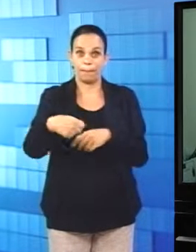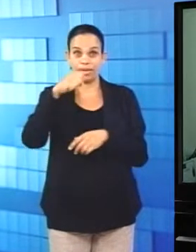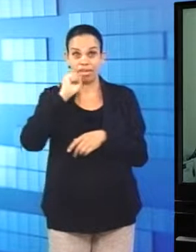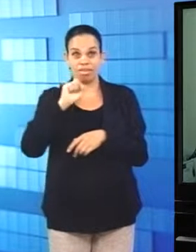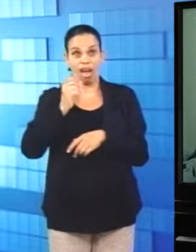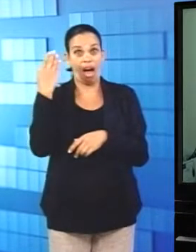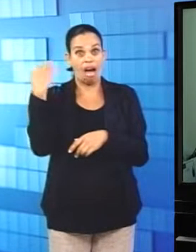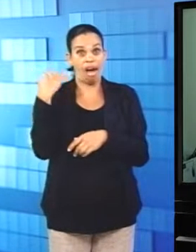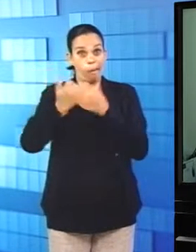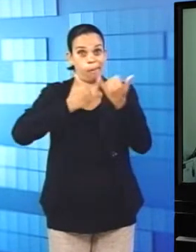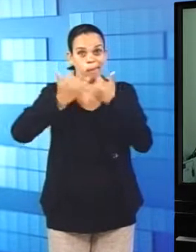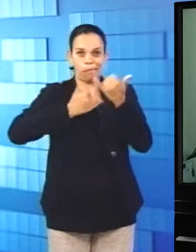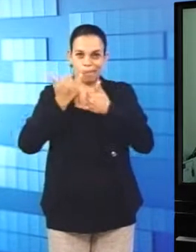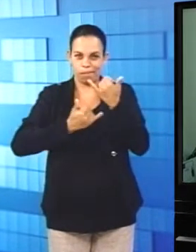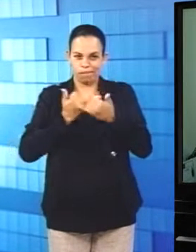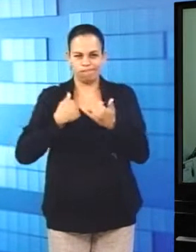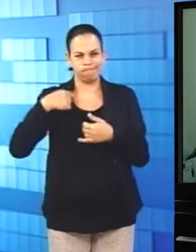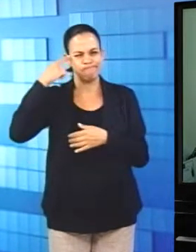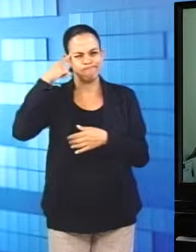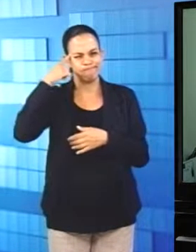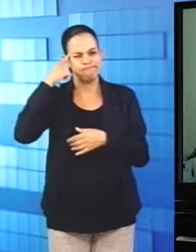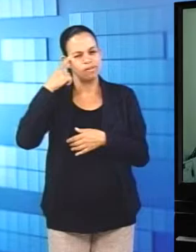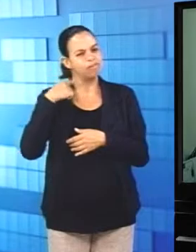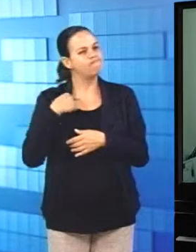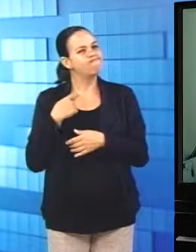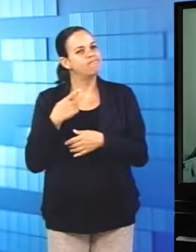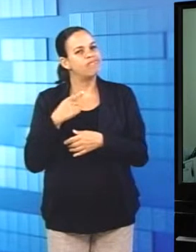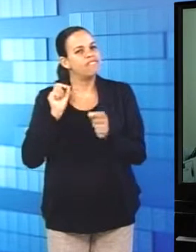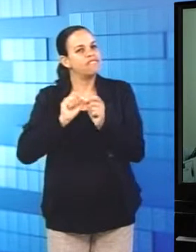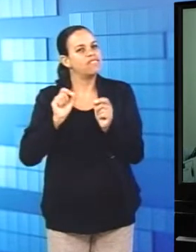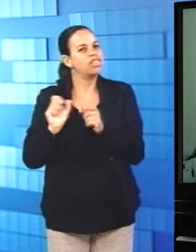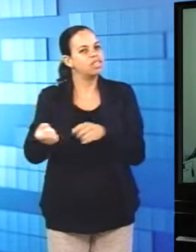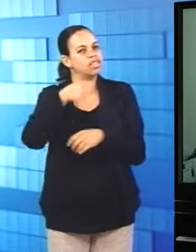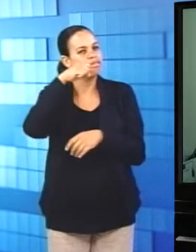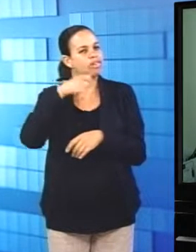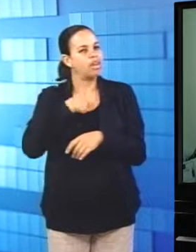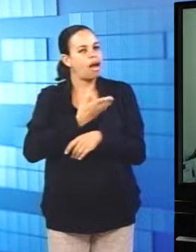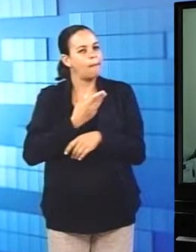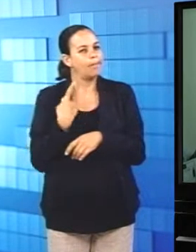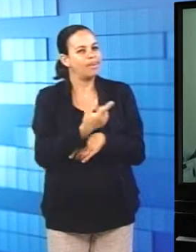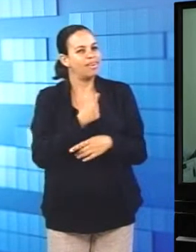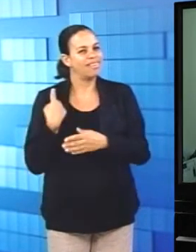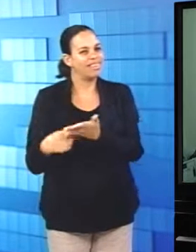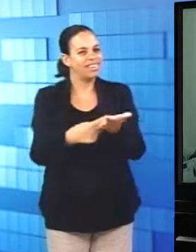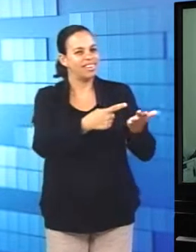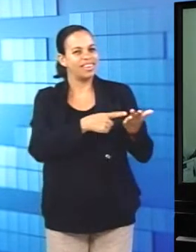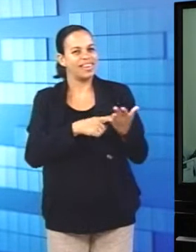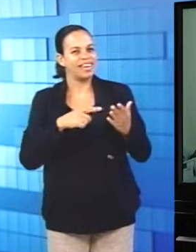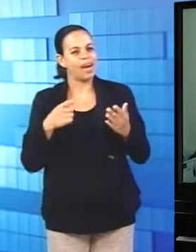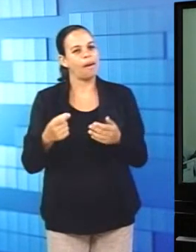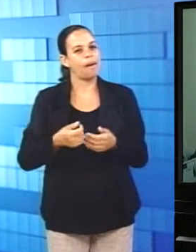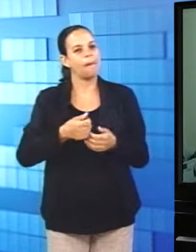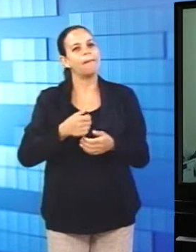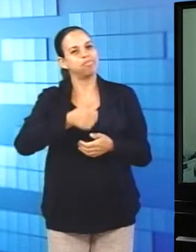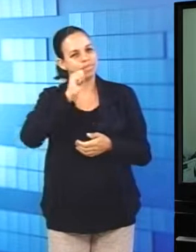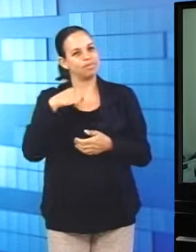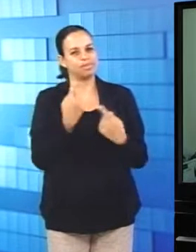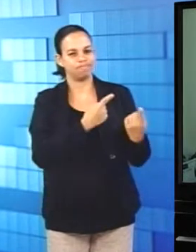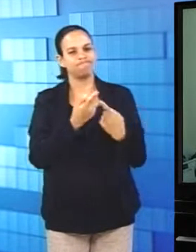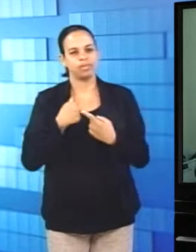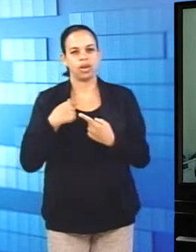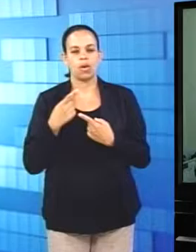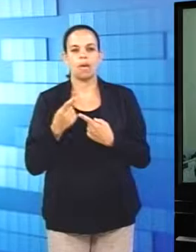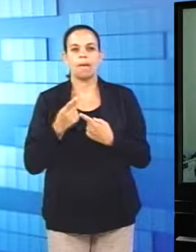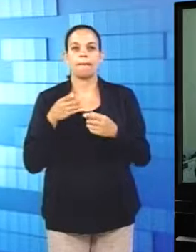de uma brincadeira. Porque fiquei imaginando assim, poxa, fazer uma cerveja para o bebê depois com meus amigos, como será isso? Participei de um workshop